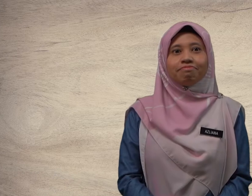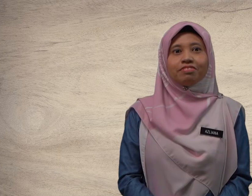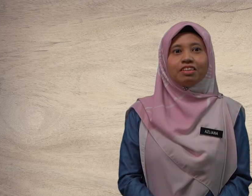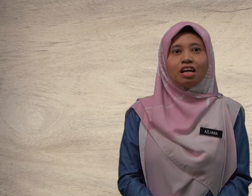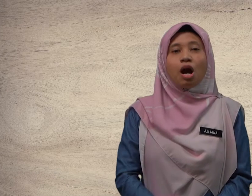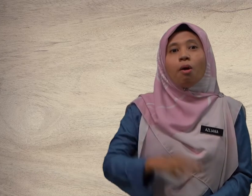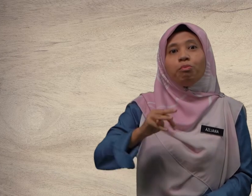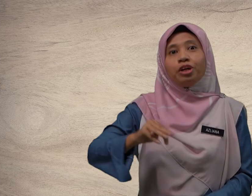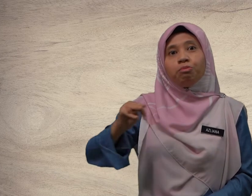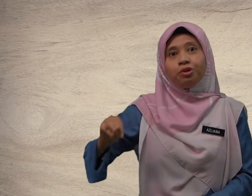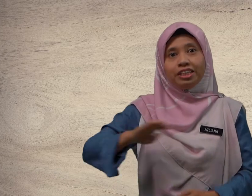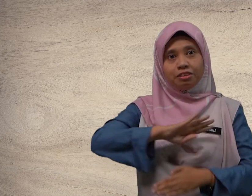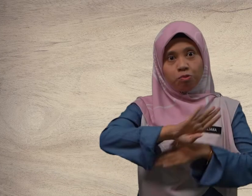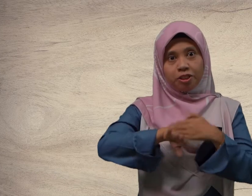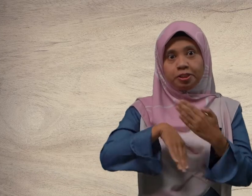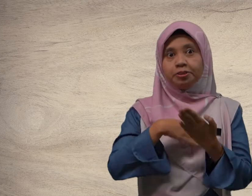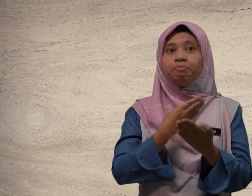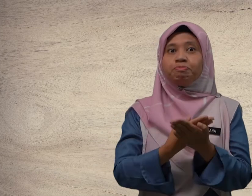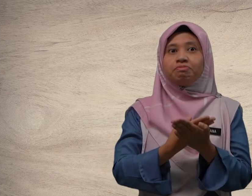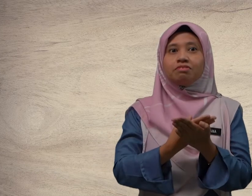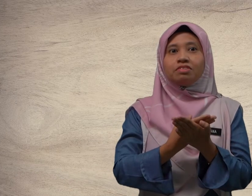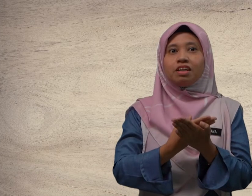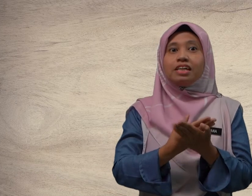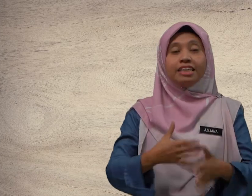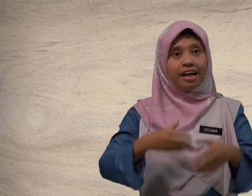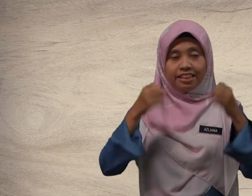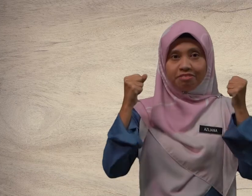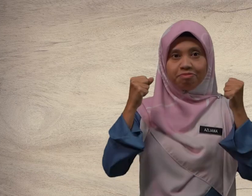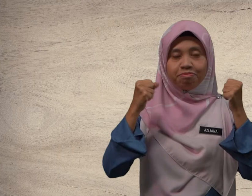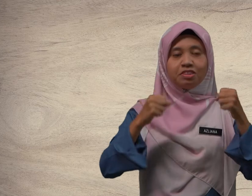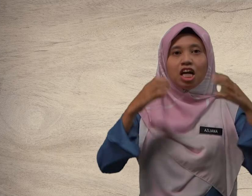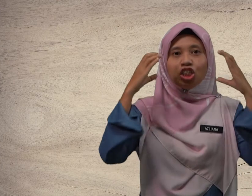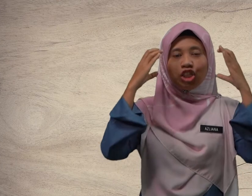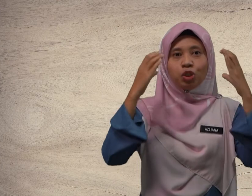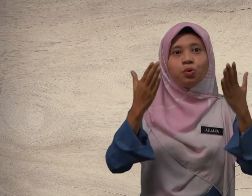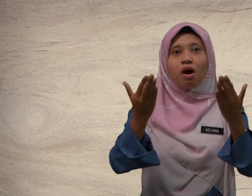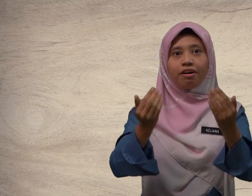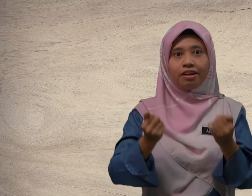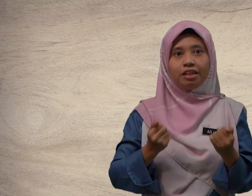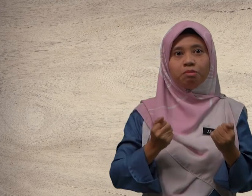Murid-murid semua sihat? Cikgu harap